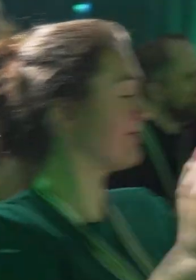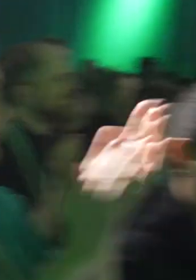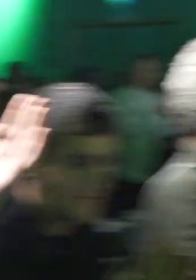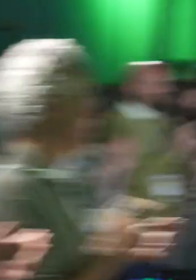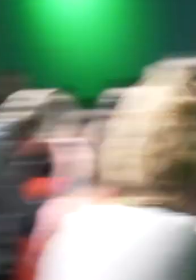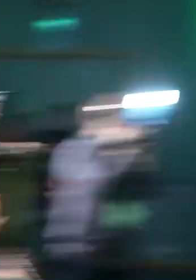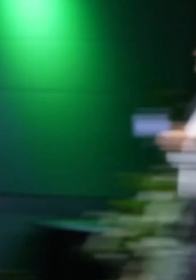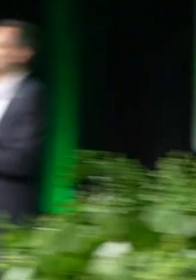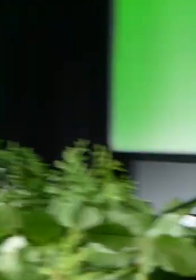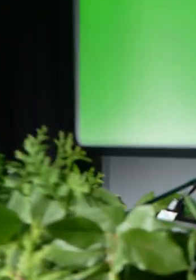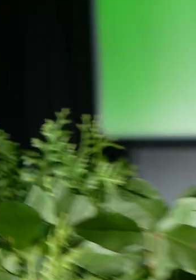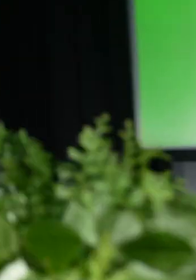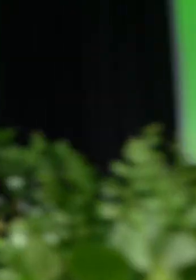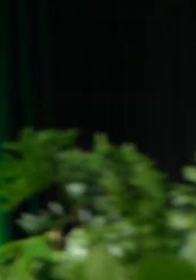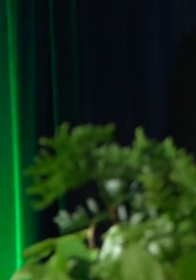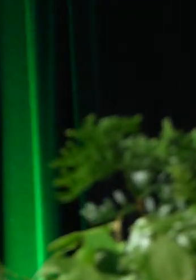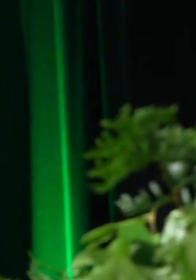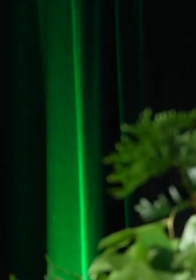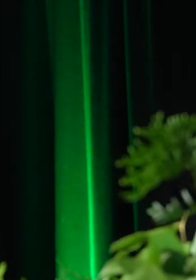Takk for meg.